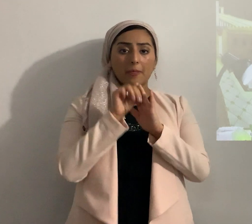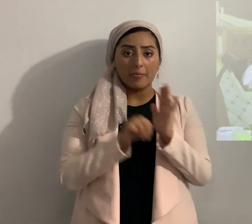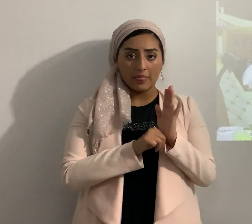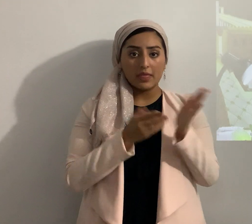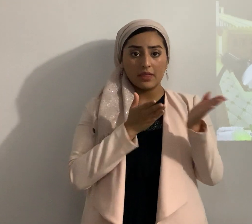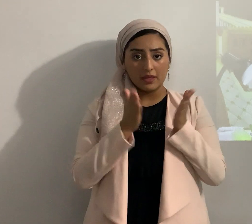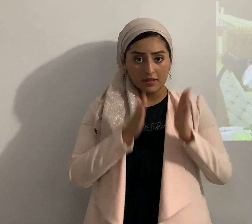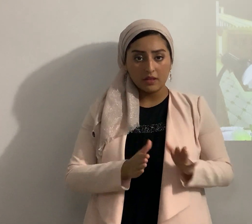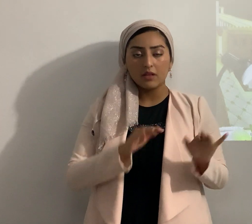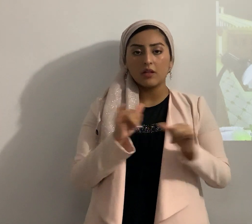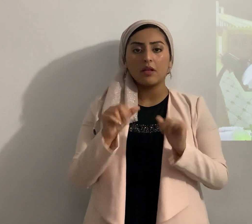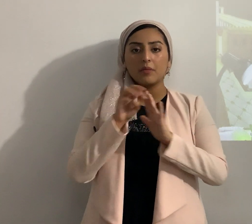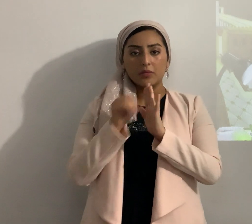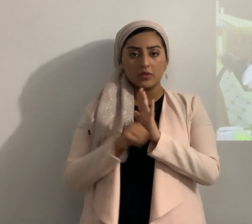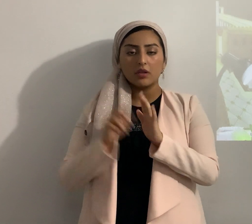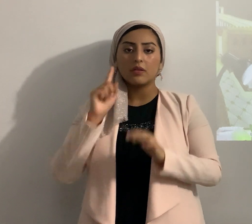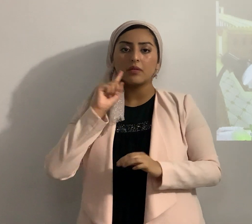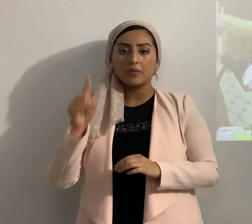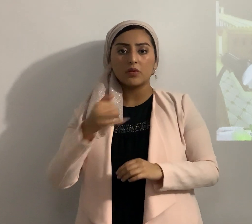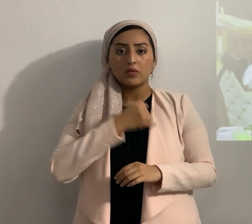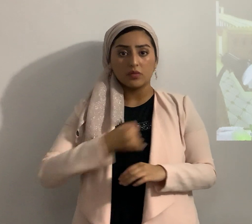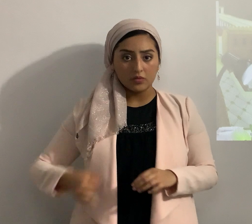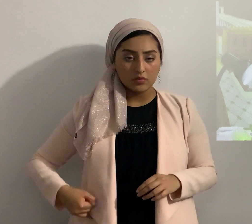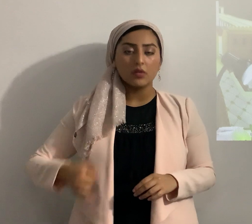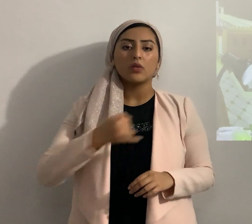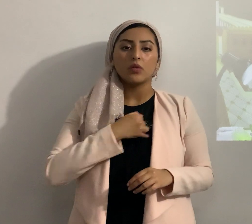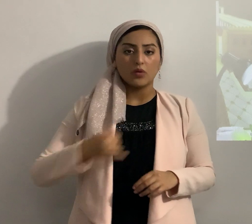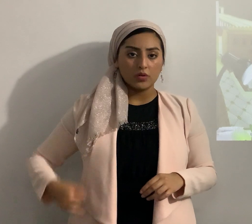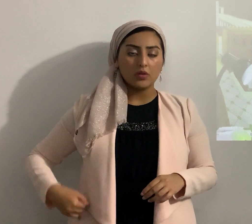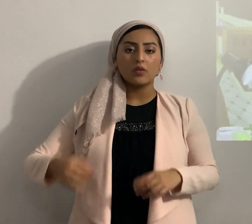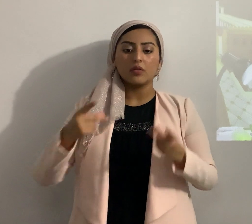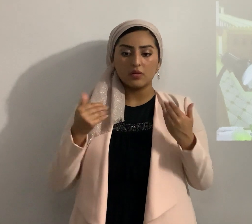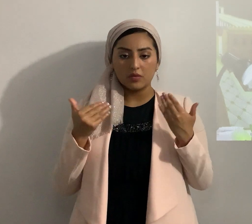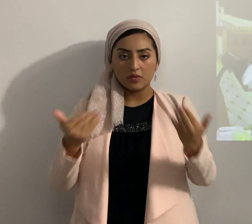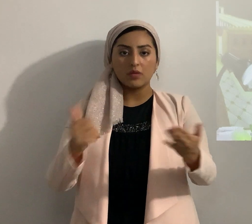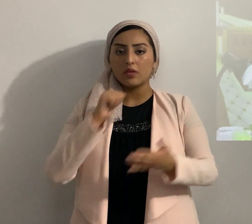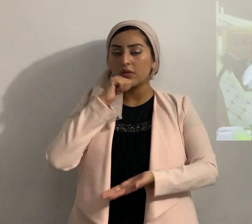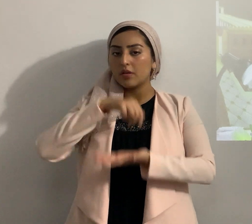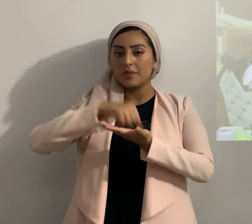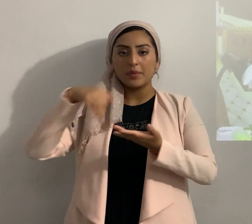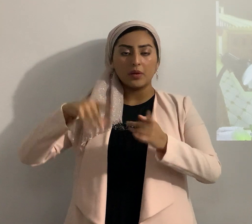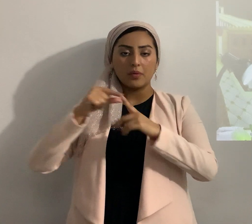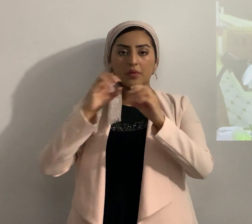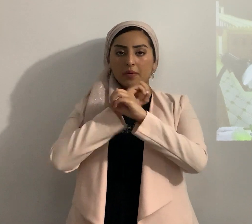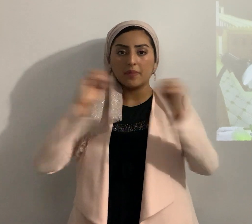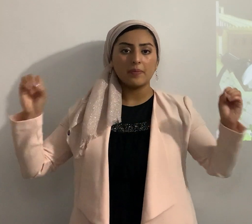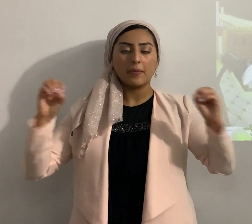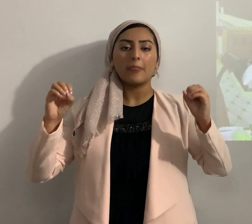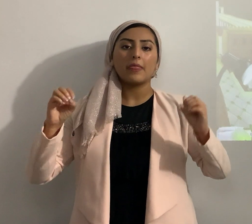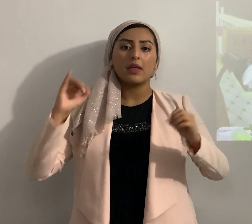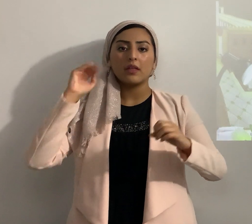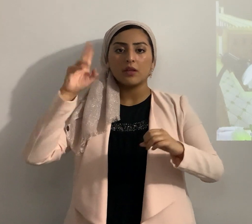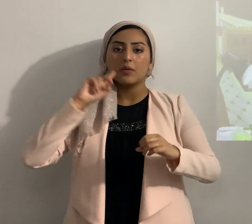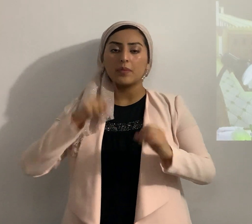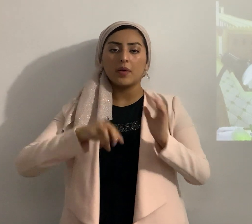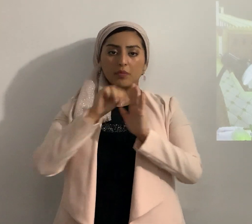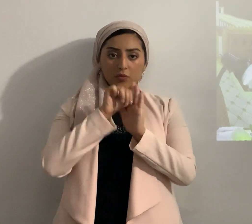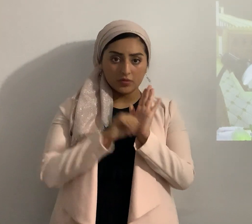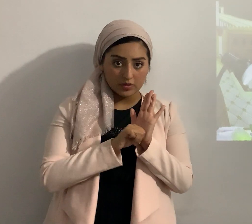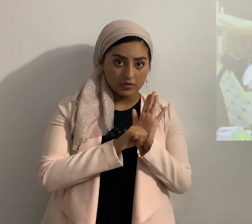Moisés lo mandó a Josué y así Josué lo hizo sin quitar palabra de todo lo que Yahweh había mandado a Moisés 16